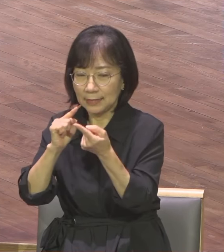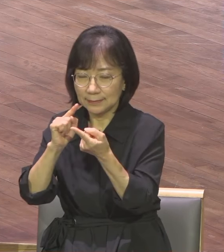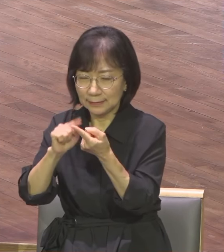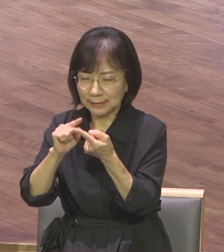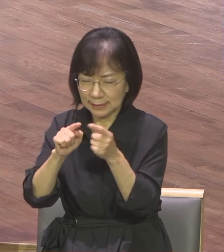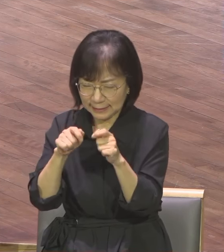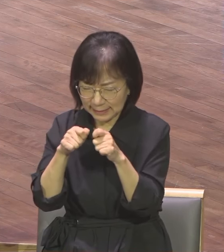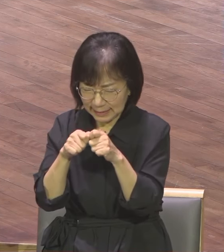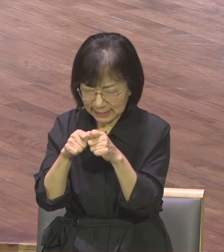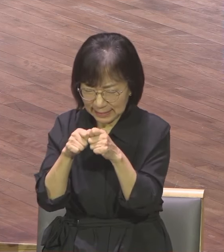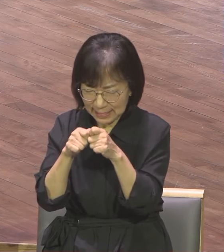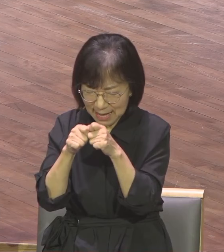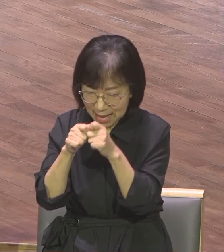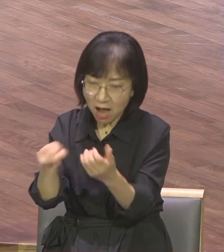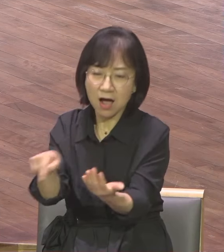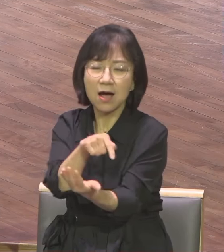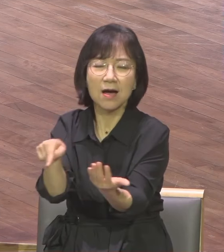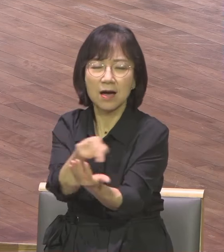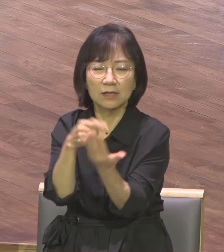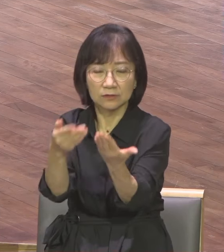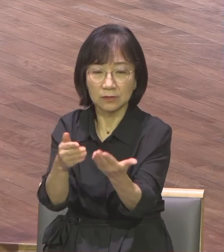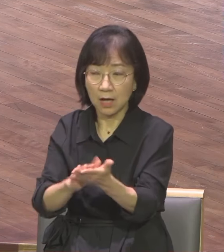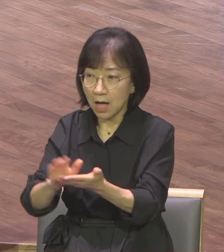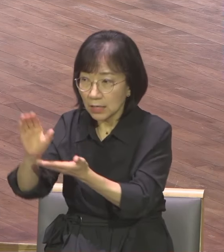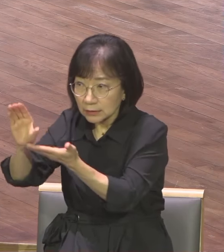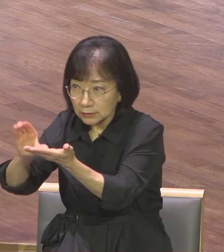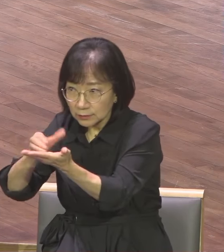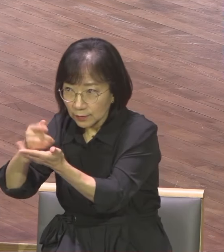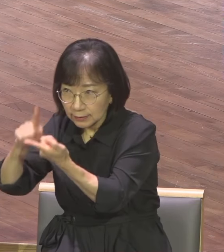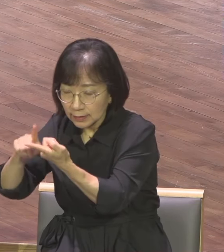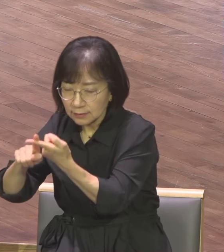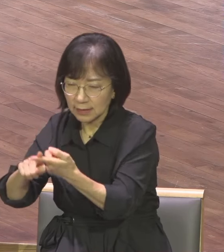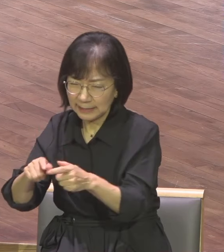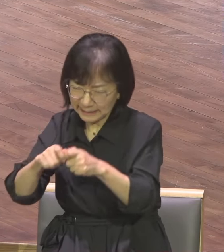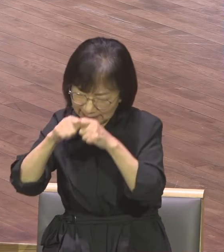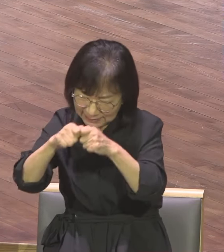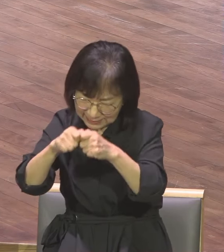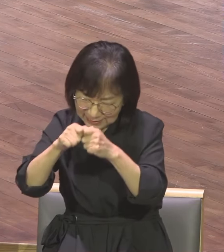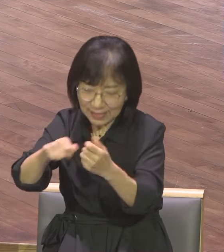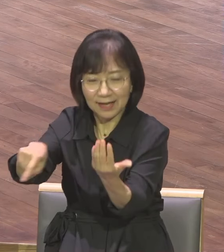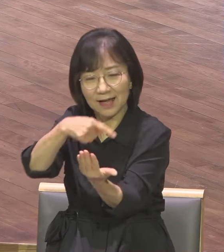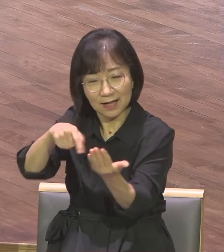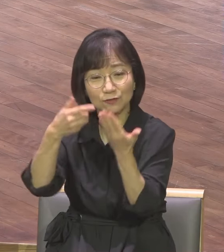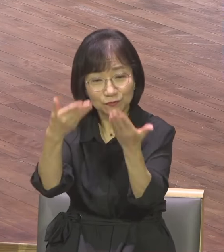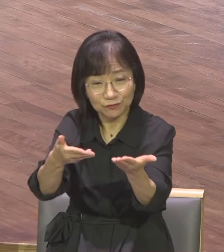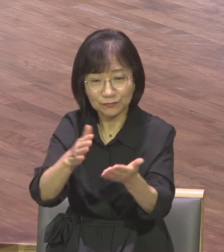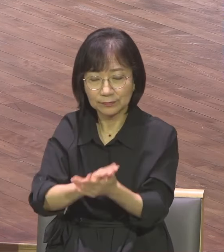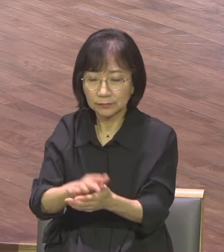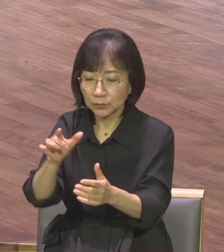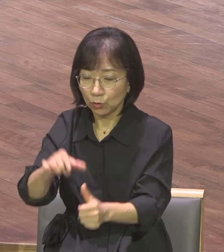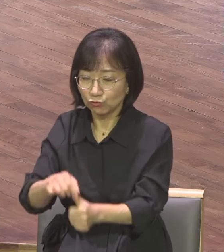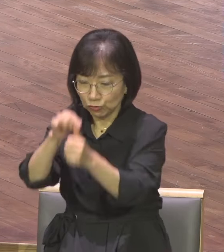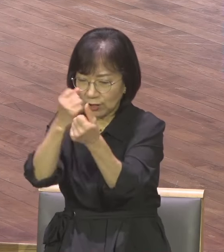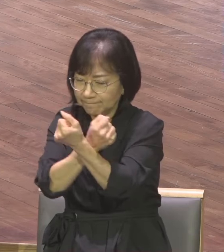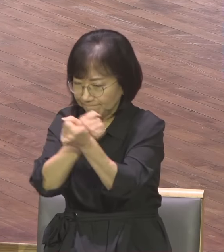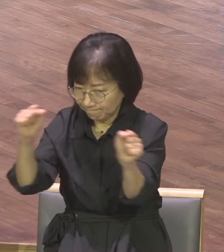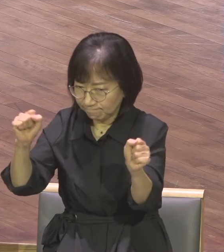말합니다 즉 그리스도 중심의 성경 구속사 중심의 성경을 두란노